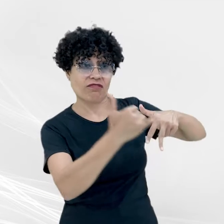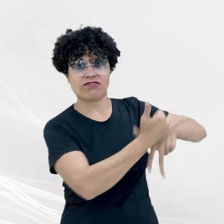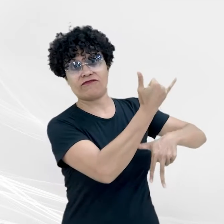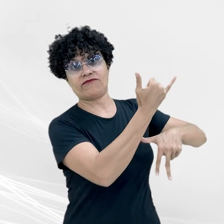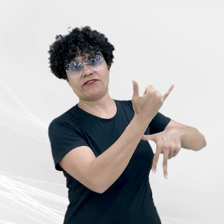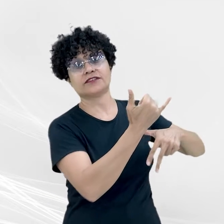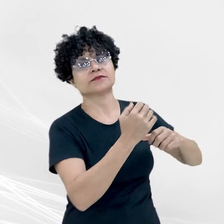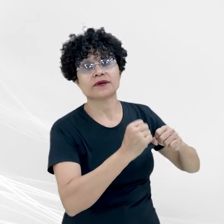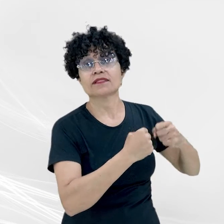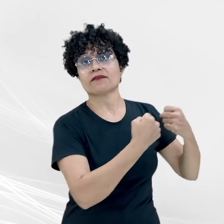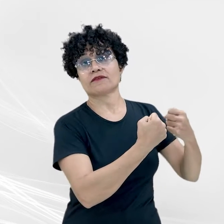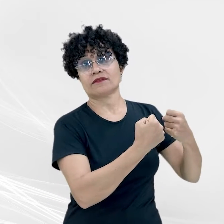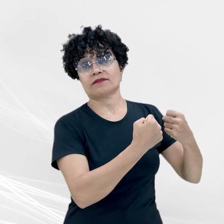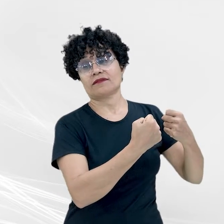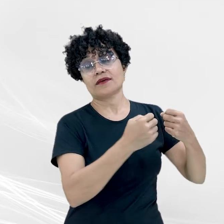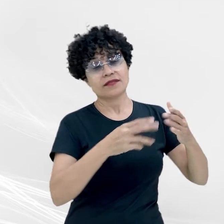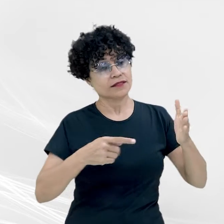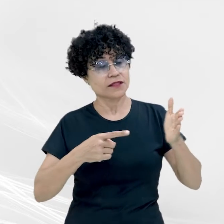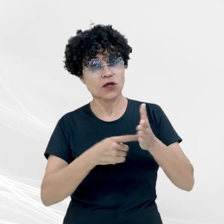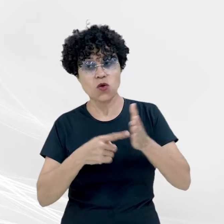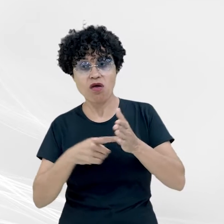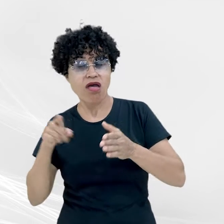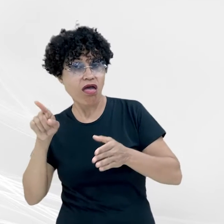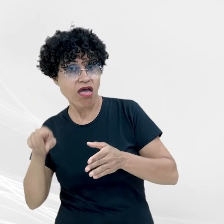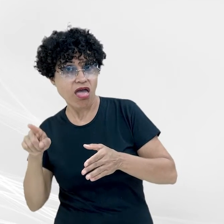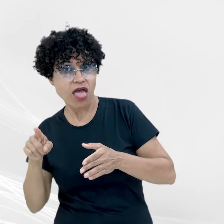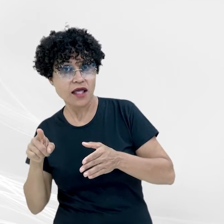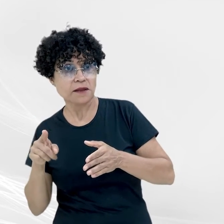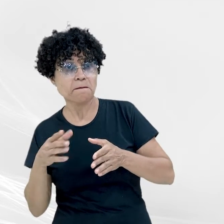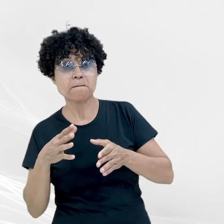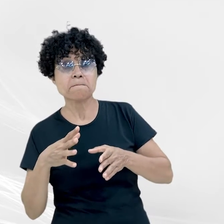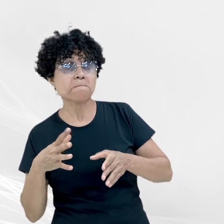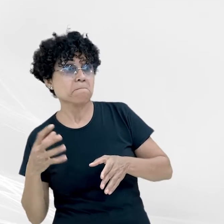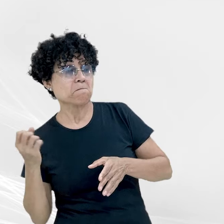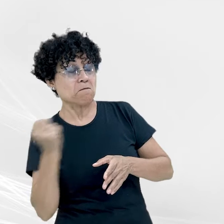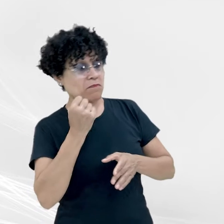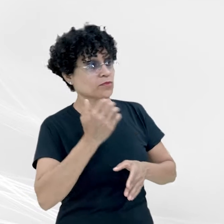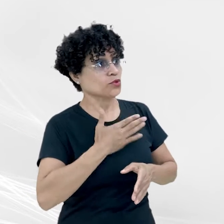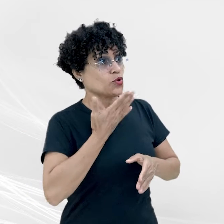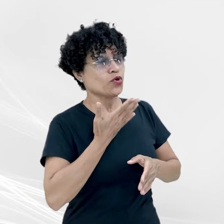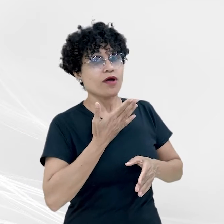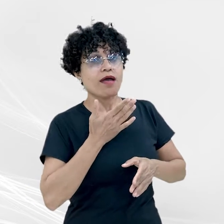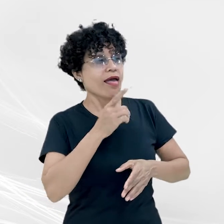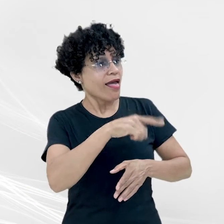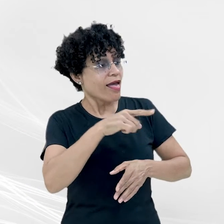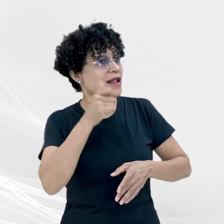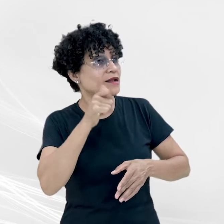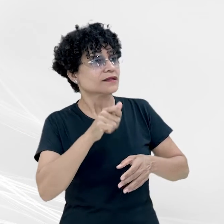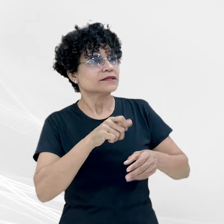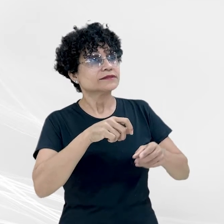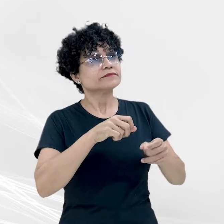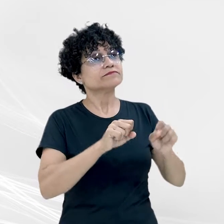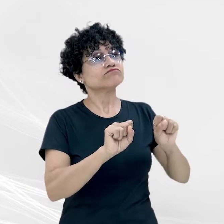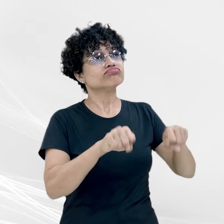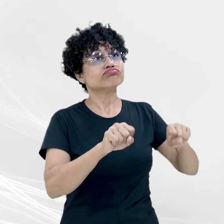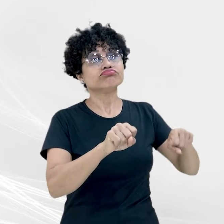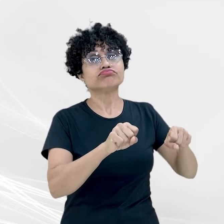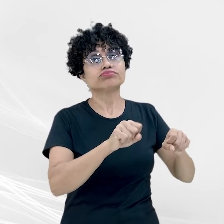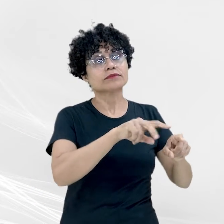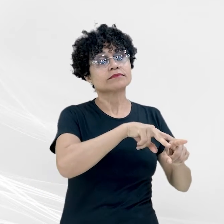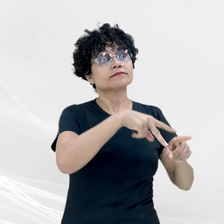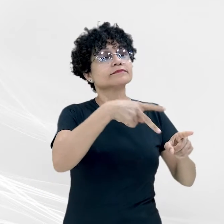De acordo com denúncia do MPMT, o réu atacou a vítima de surpresa no momento em que ela havia acabado de descer de sua